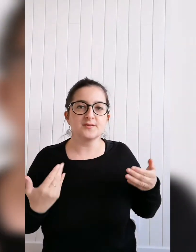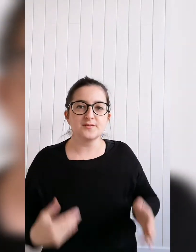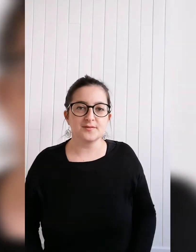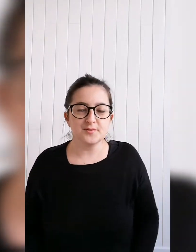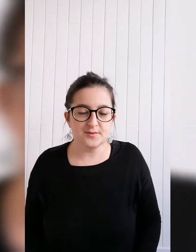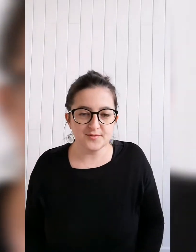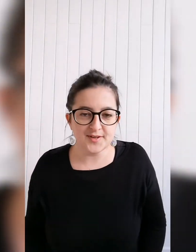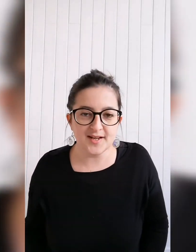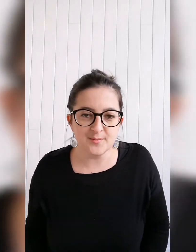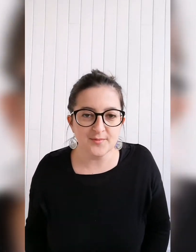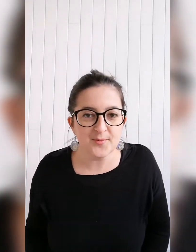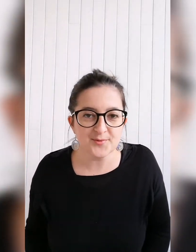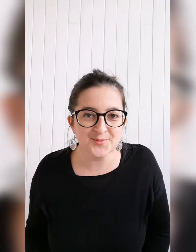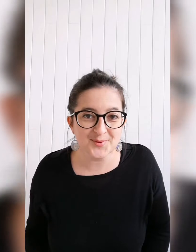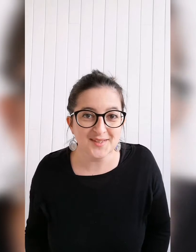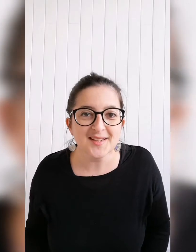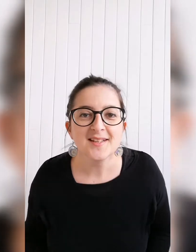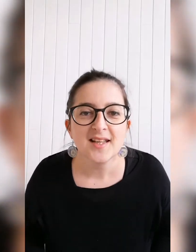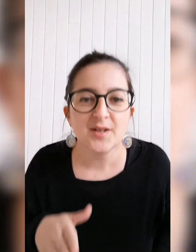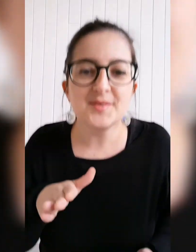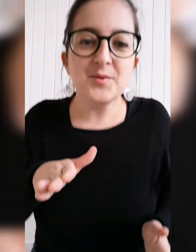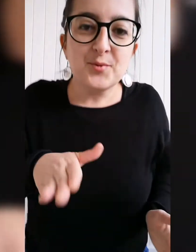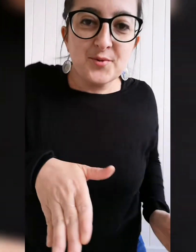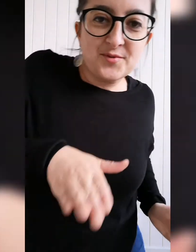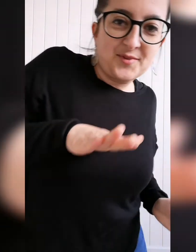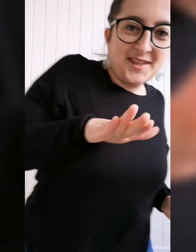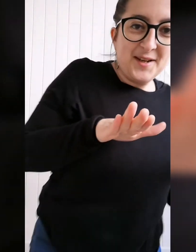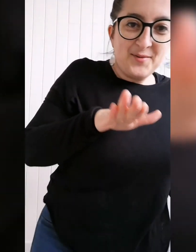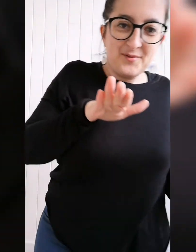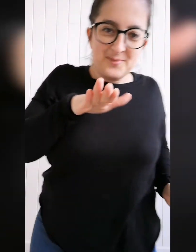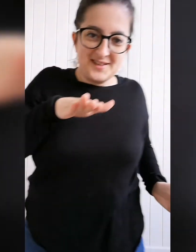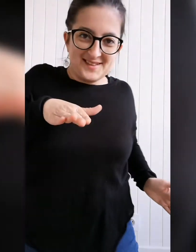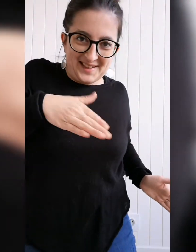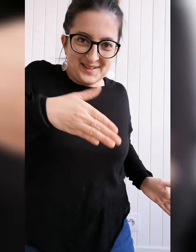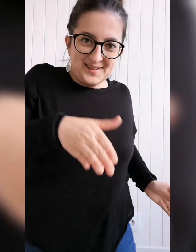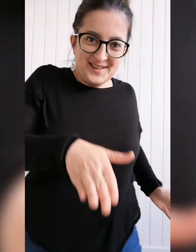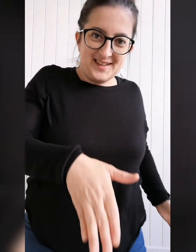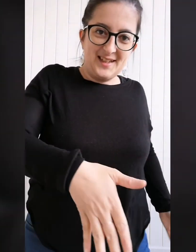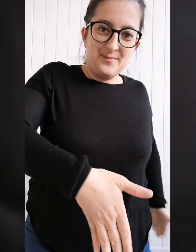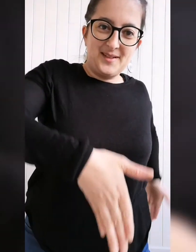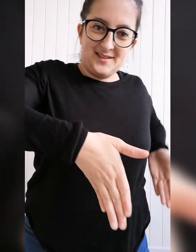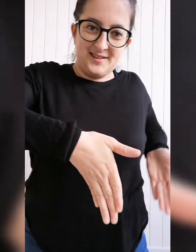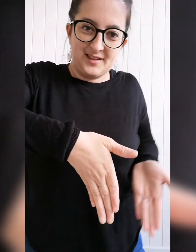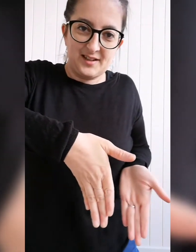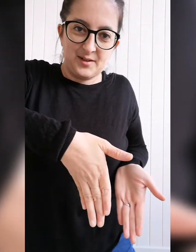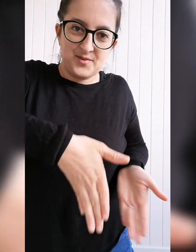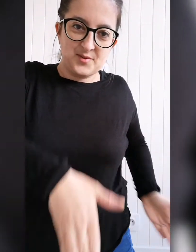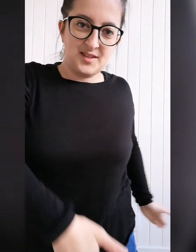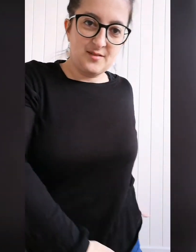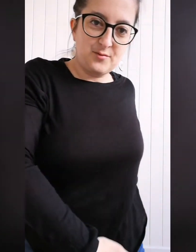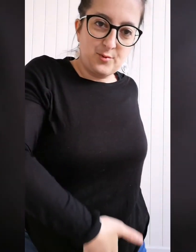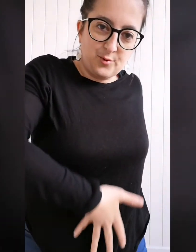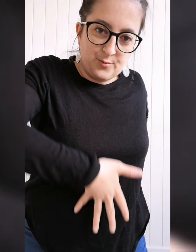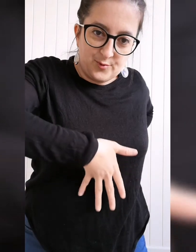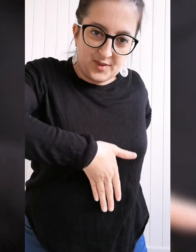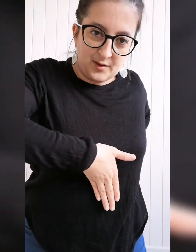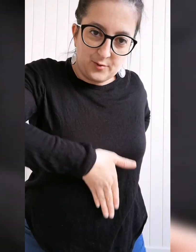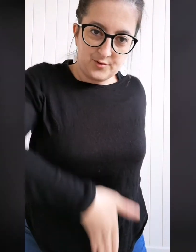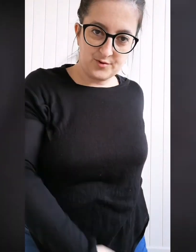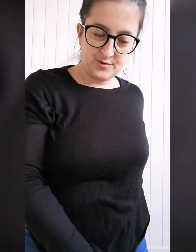le faire à un moment donné. Le signe couche, vous voyez, vous mettez les mains comme ceci et vous remontez. Couche.